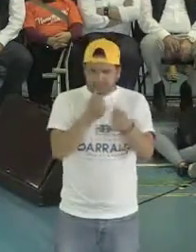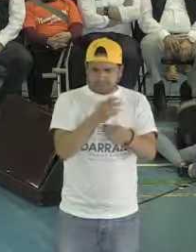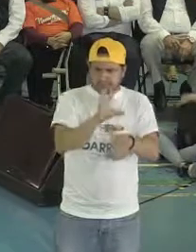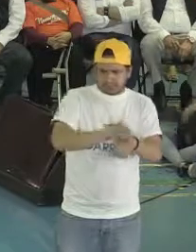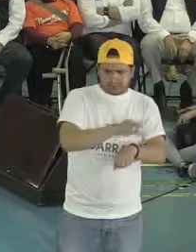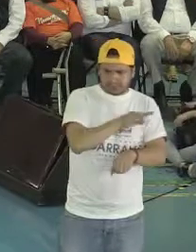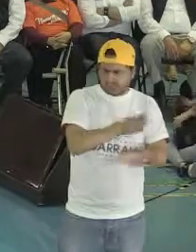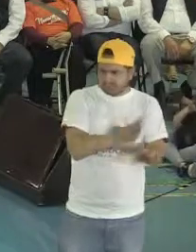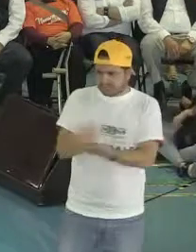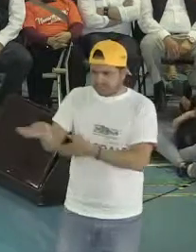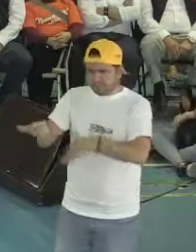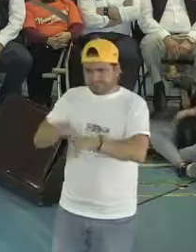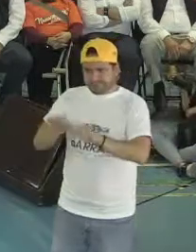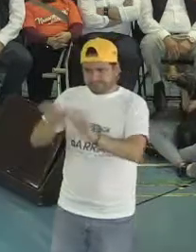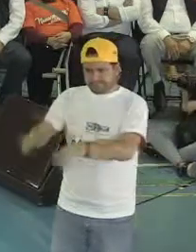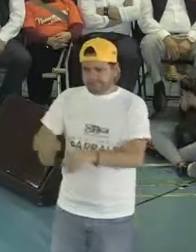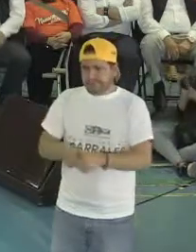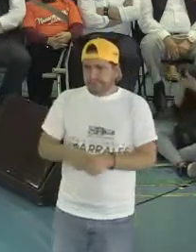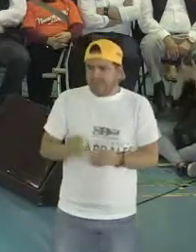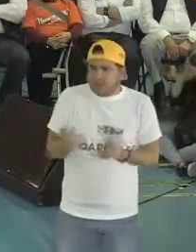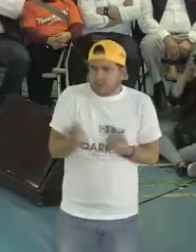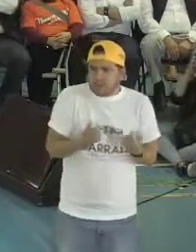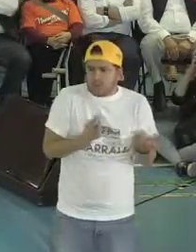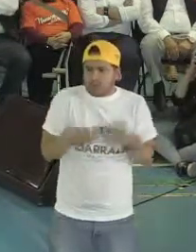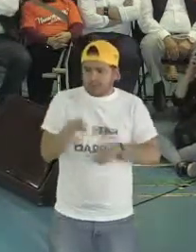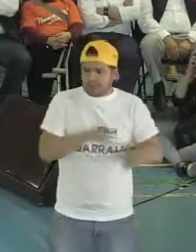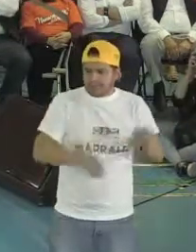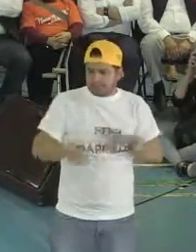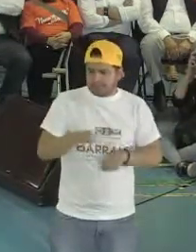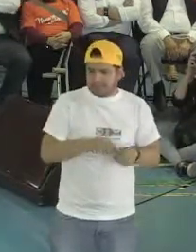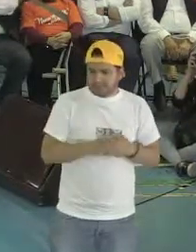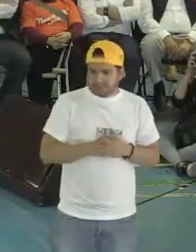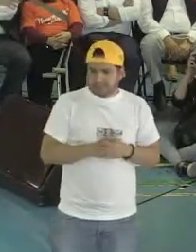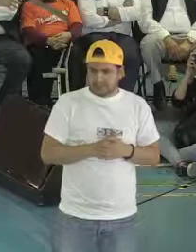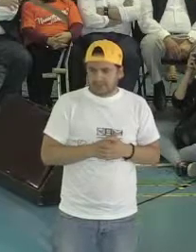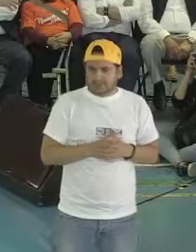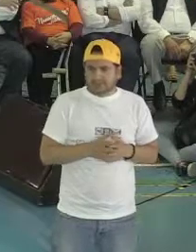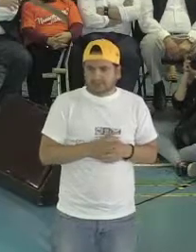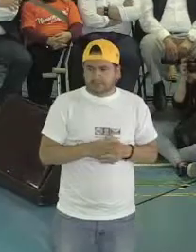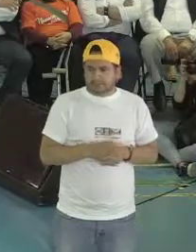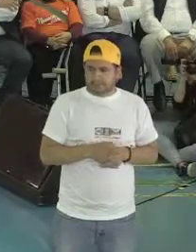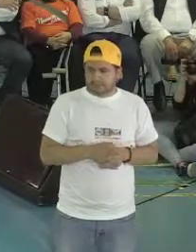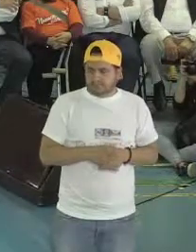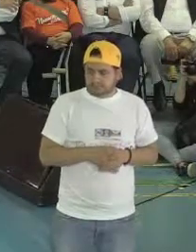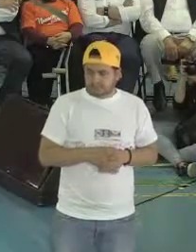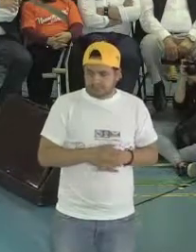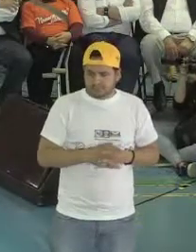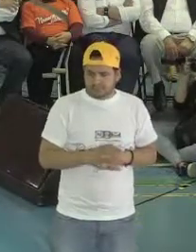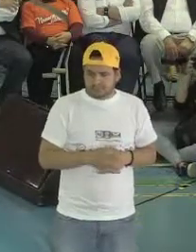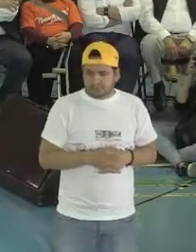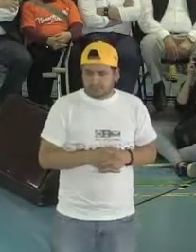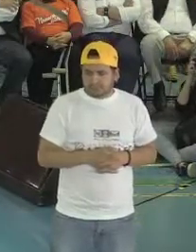Y algo muy importante, garantizar empleo. ¿Cómo vamos a garantizar empleo? Me platicaba Santiago en este